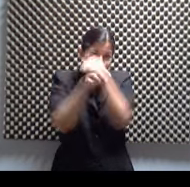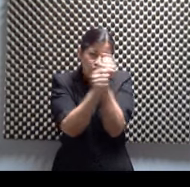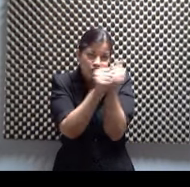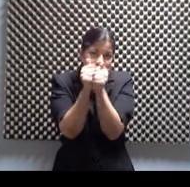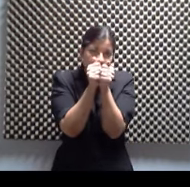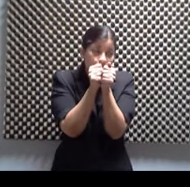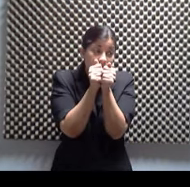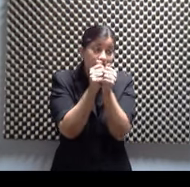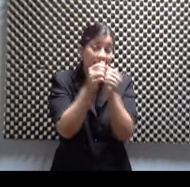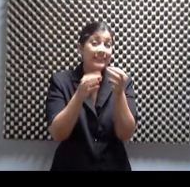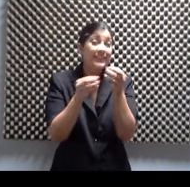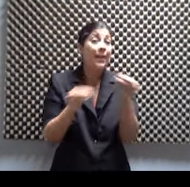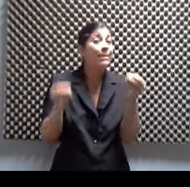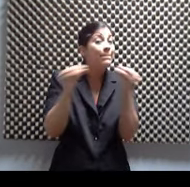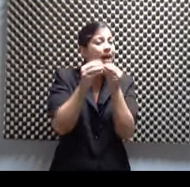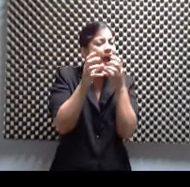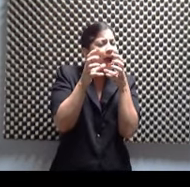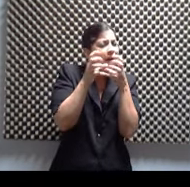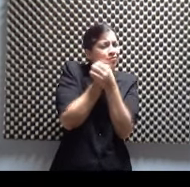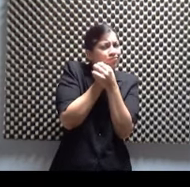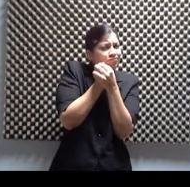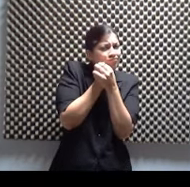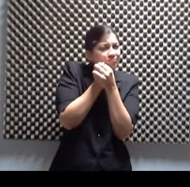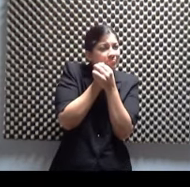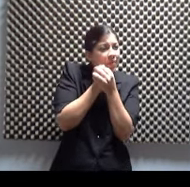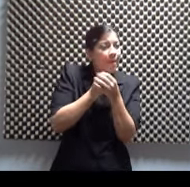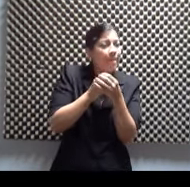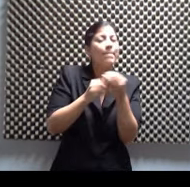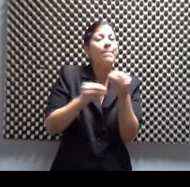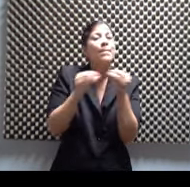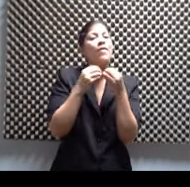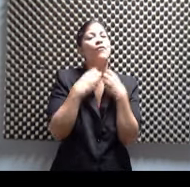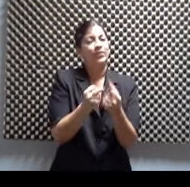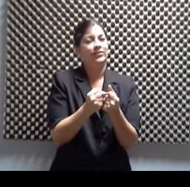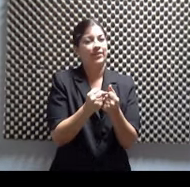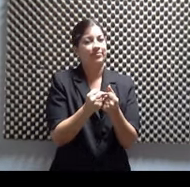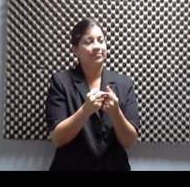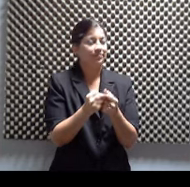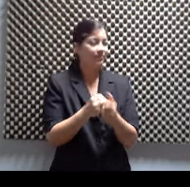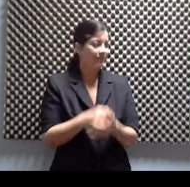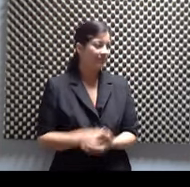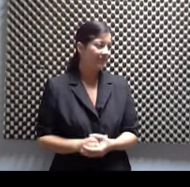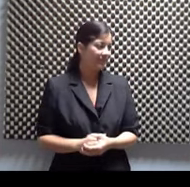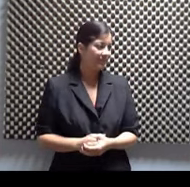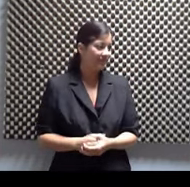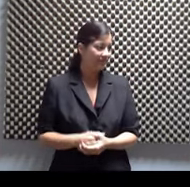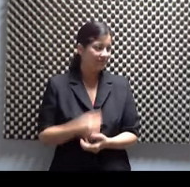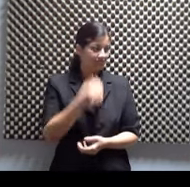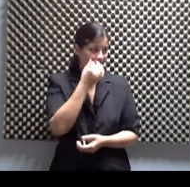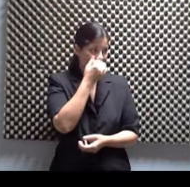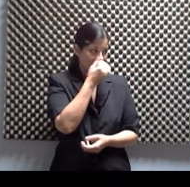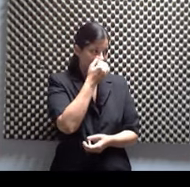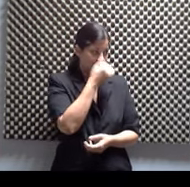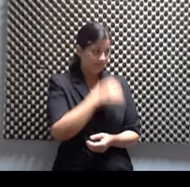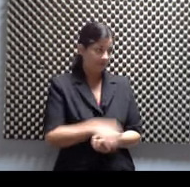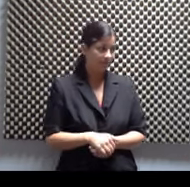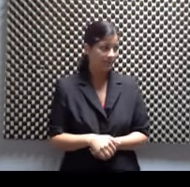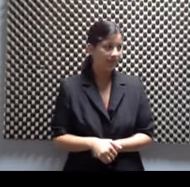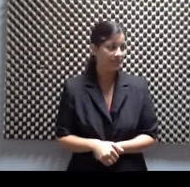uno se una, más fuerte uno es. ¿Te acuerdas? Des, nudo. ¿Te acuerdas? Claro. Sí, fue una obra que era des con un